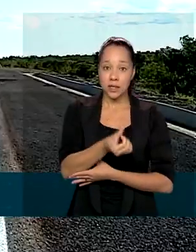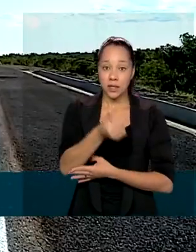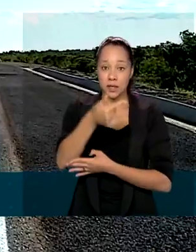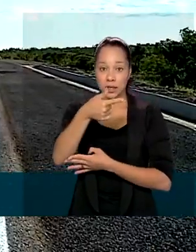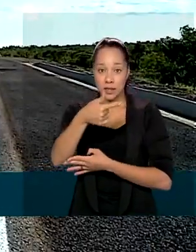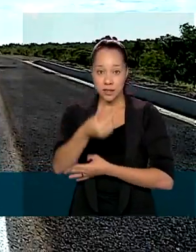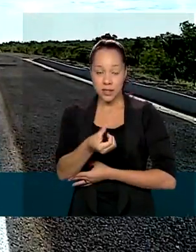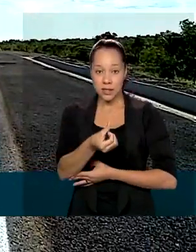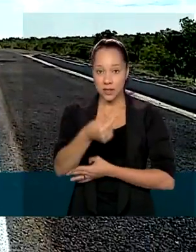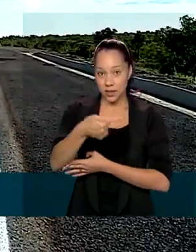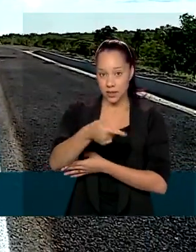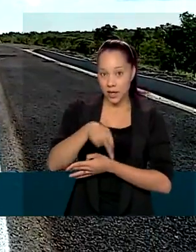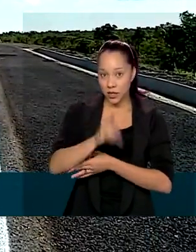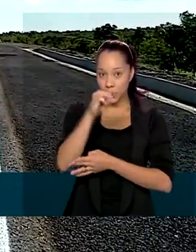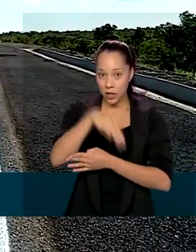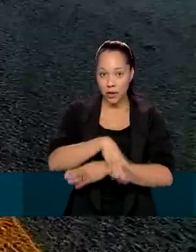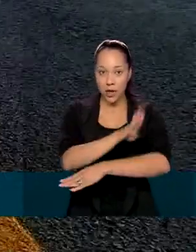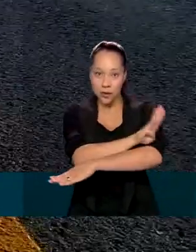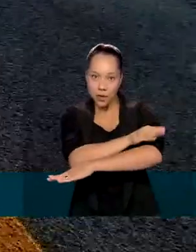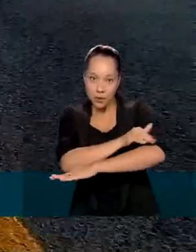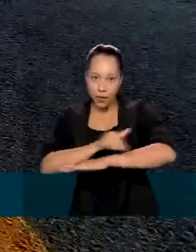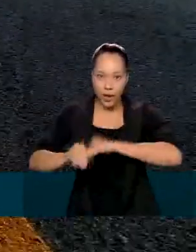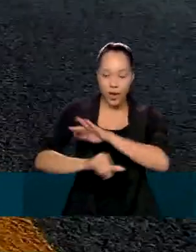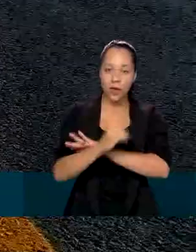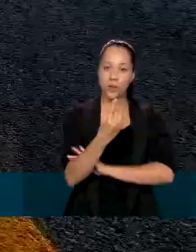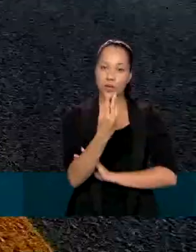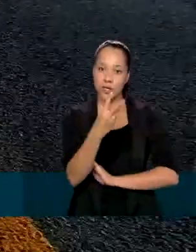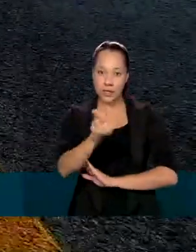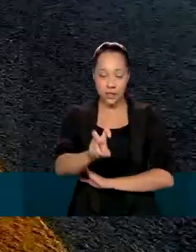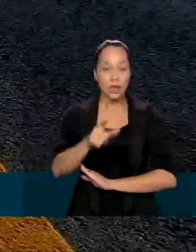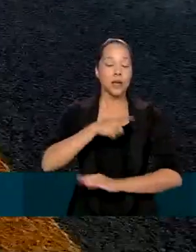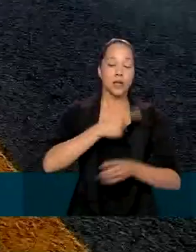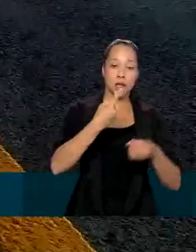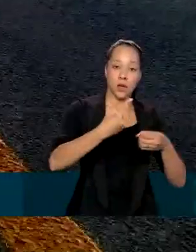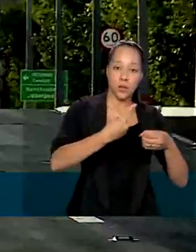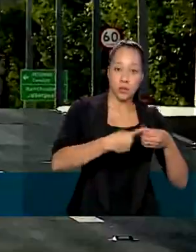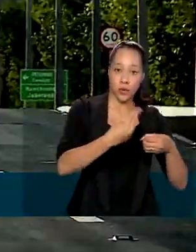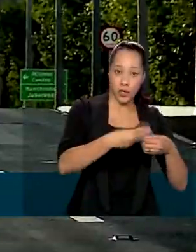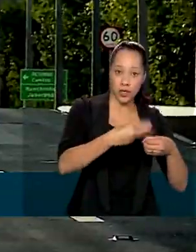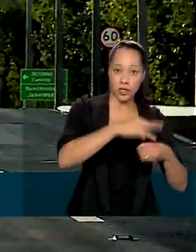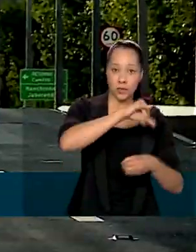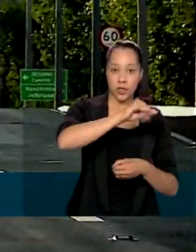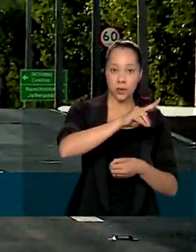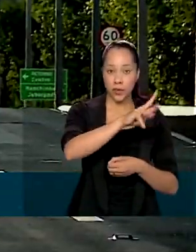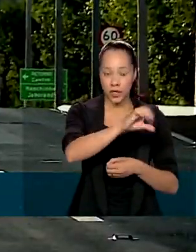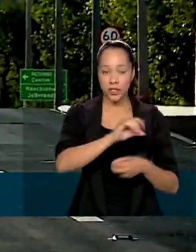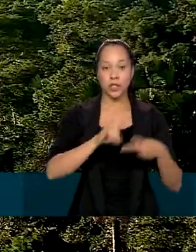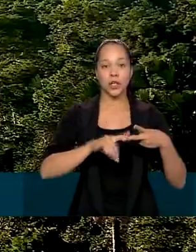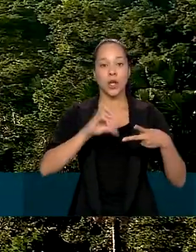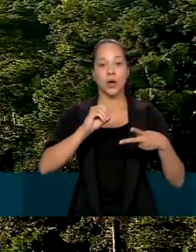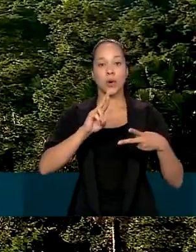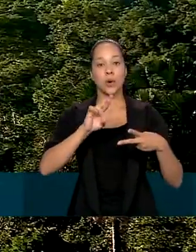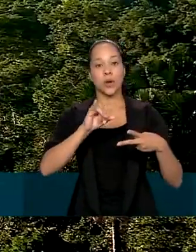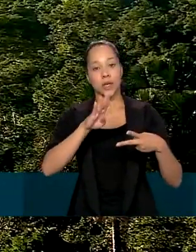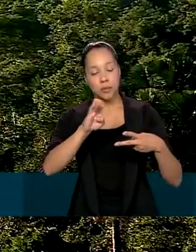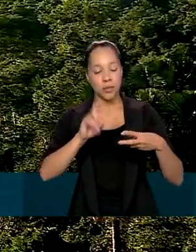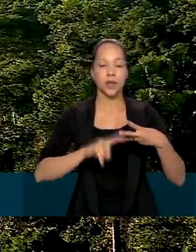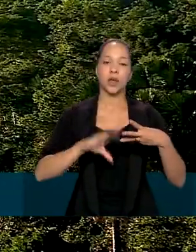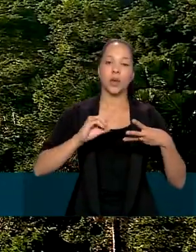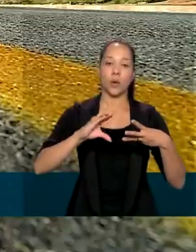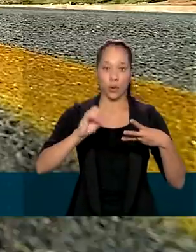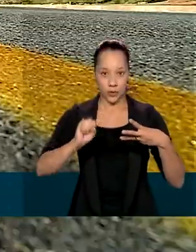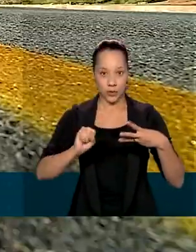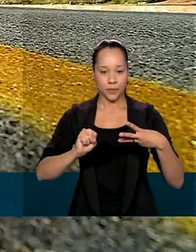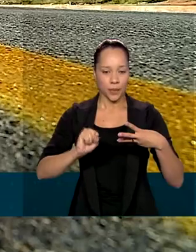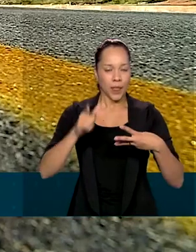quilômetros da BR-135, que passa pelos municípios de Jaborandi, Coribe e Cocos. As obras incluíram